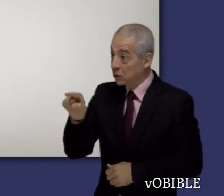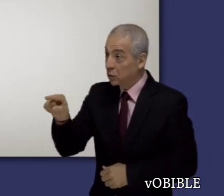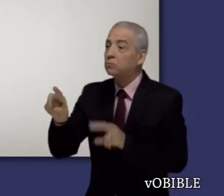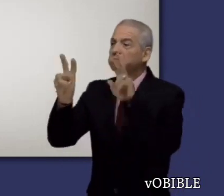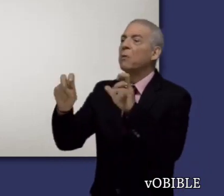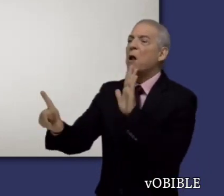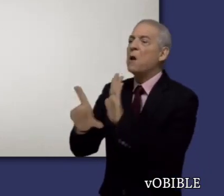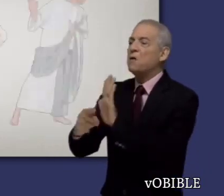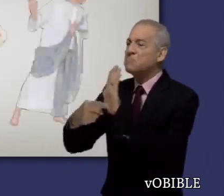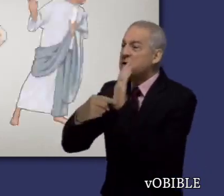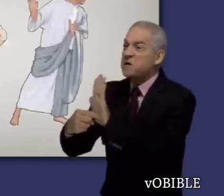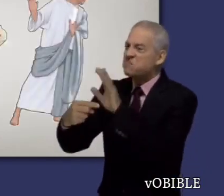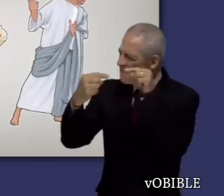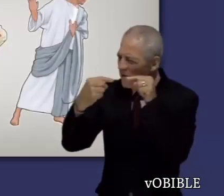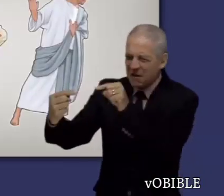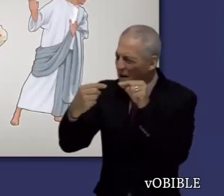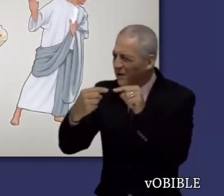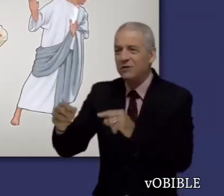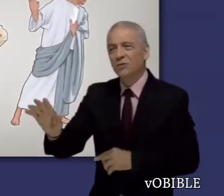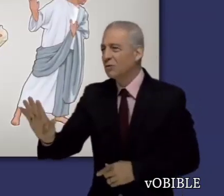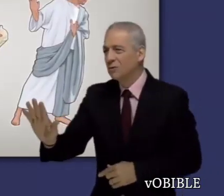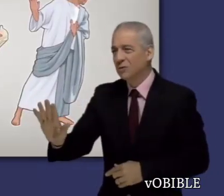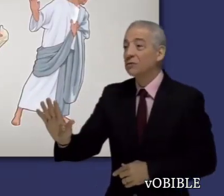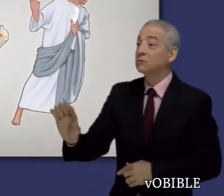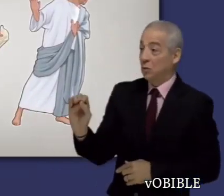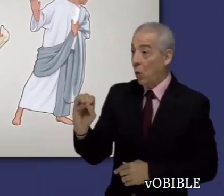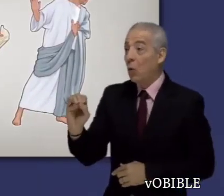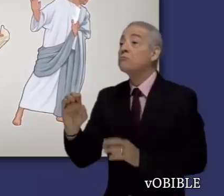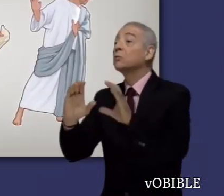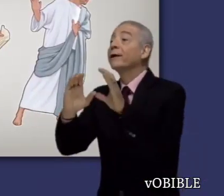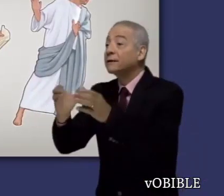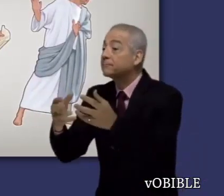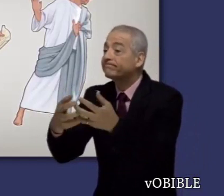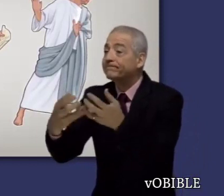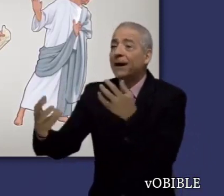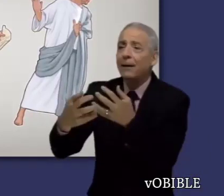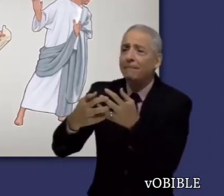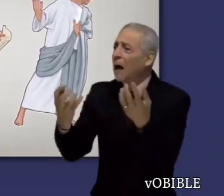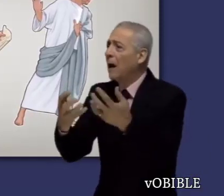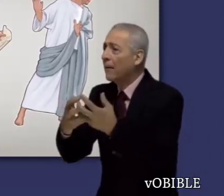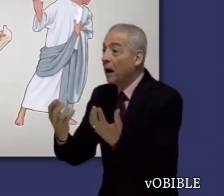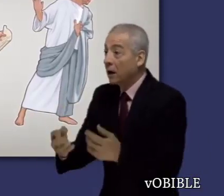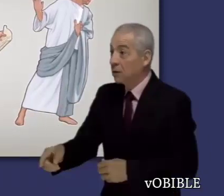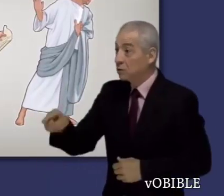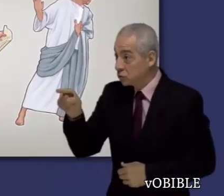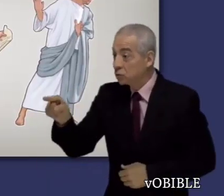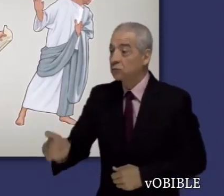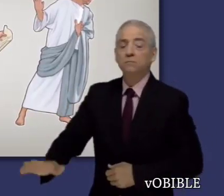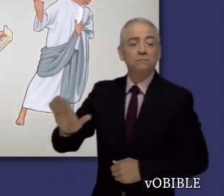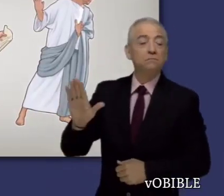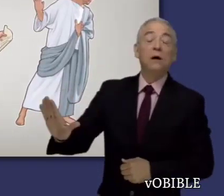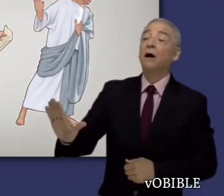Finalmente, Pablo le dice a Tito que no se meta en discusiones tontas ni en peleas acerca de la ley de Moisés y que rechace a